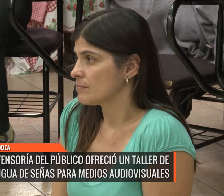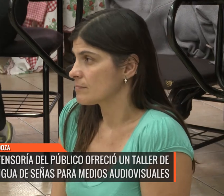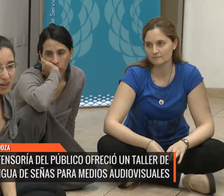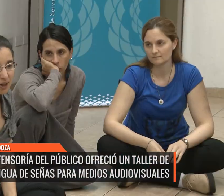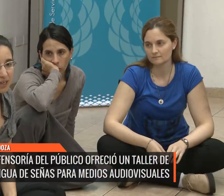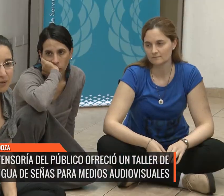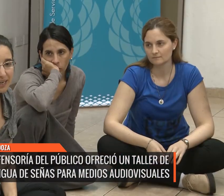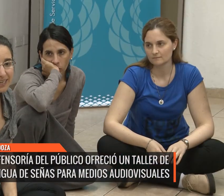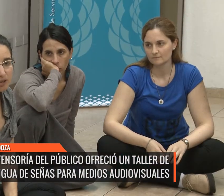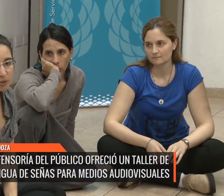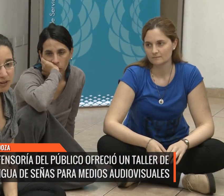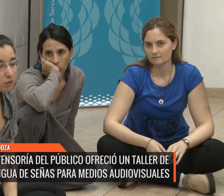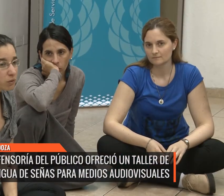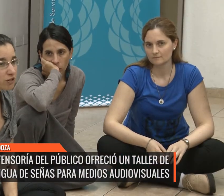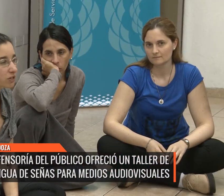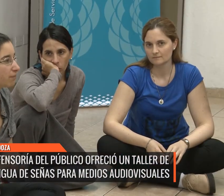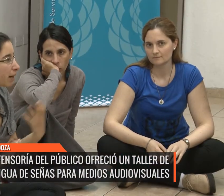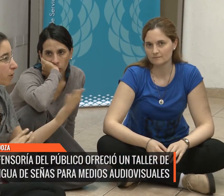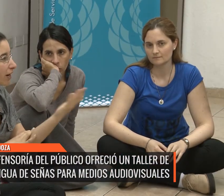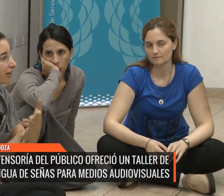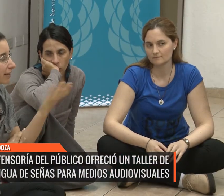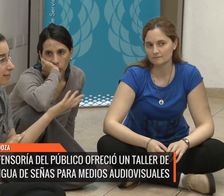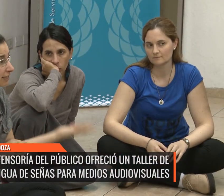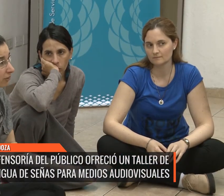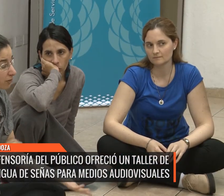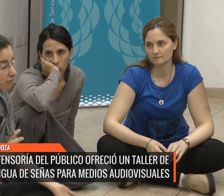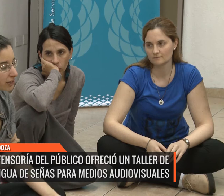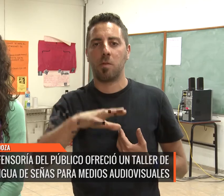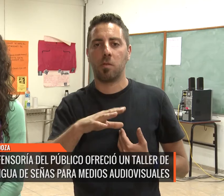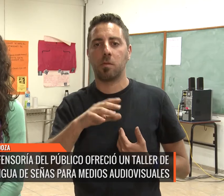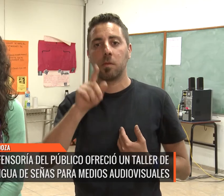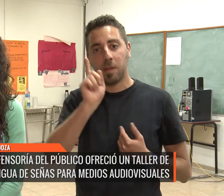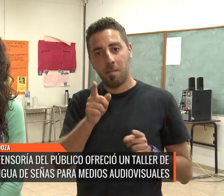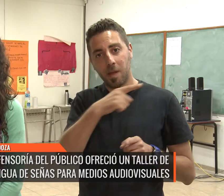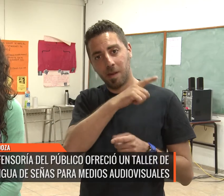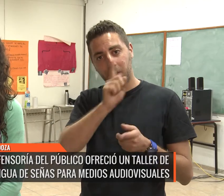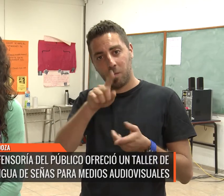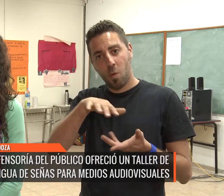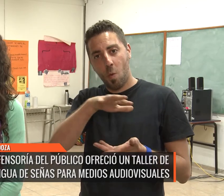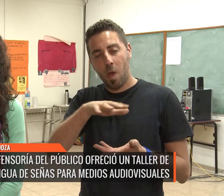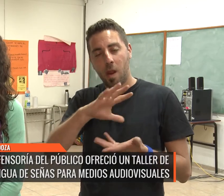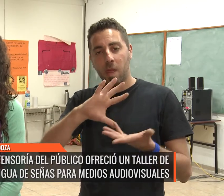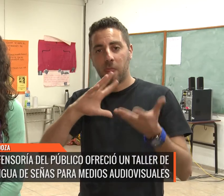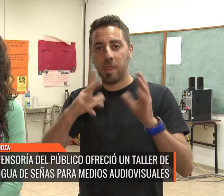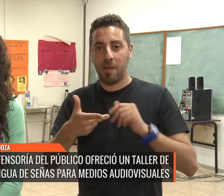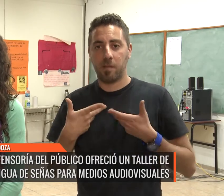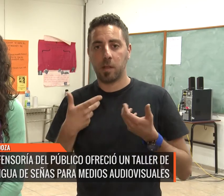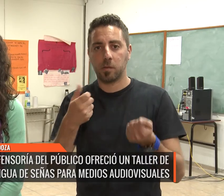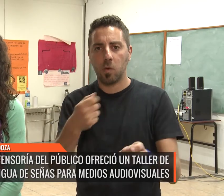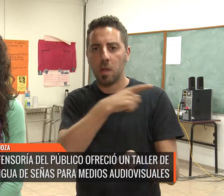aprendizajes y la propuesta que hacen desde la Defensoría en tanto a conocimientos y a